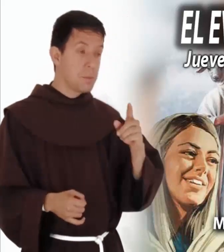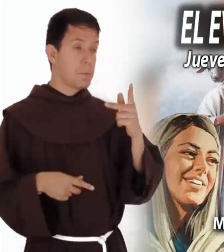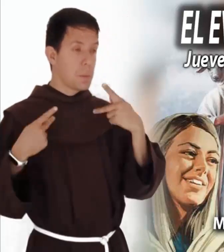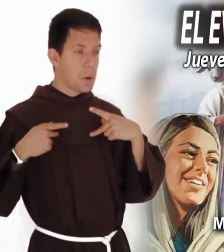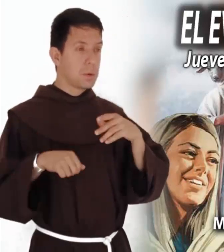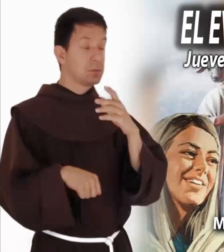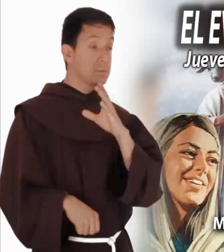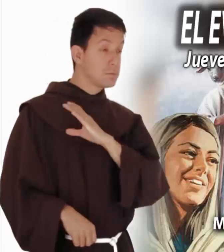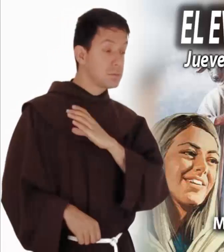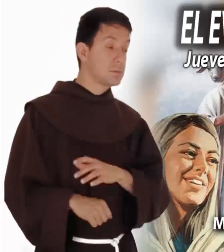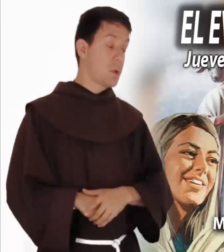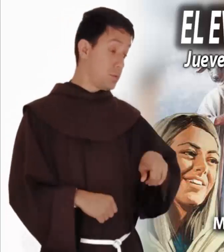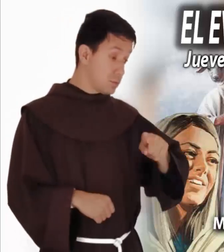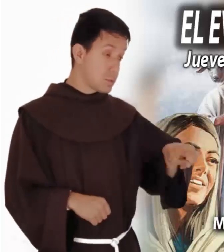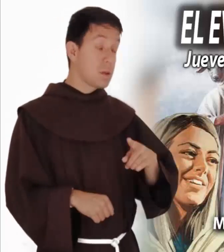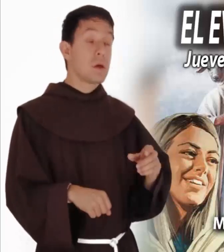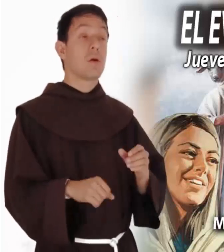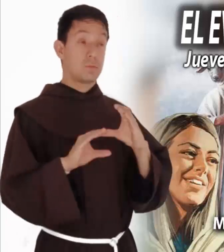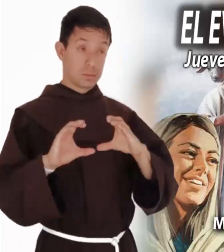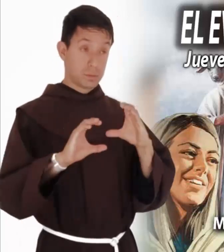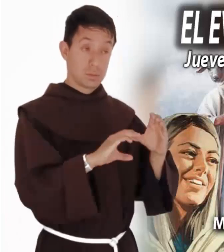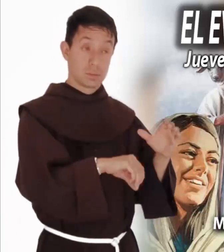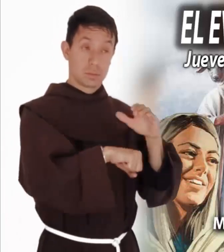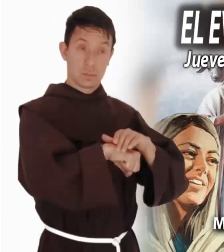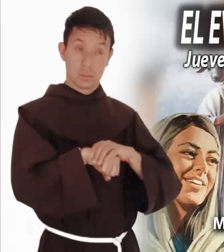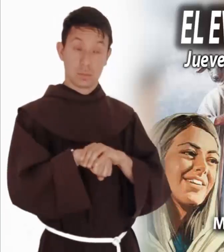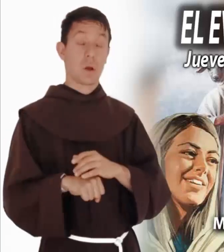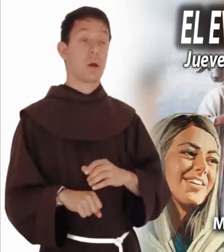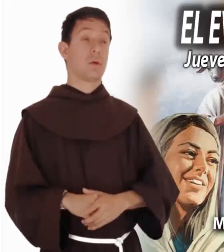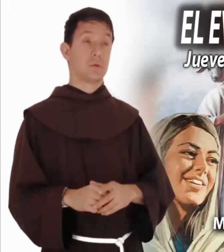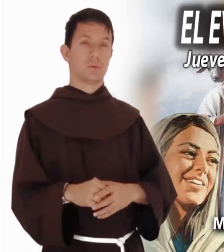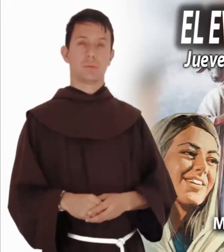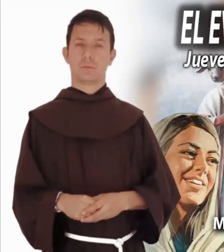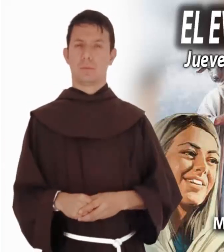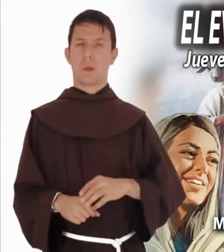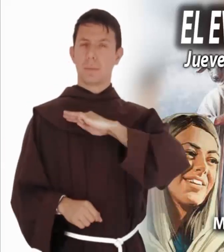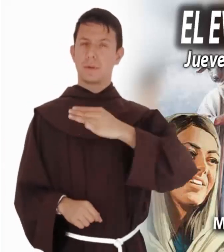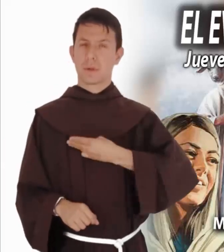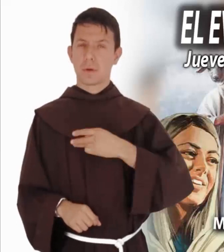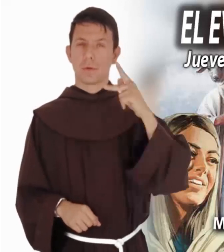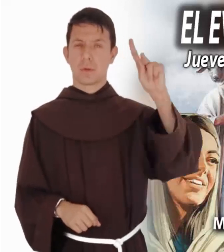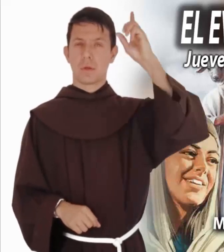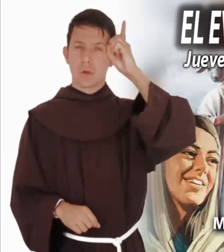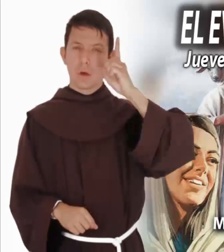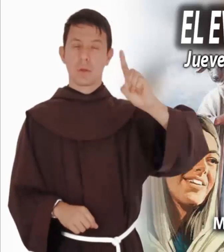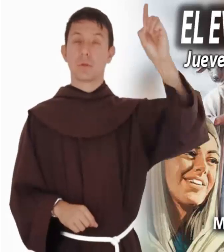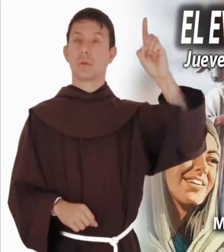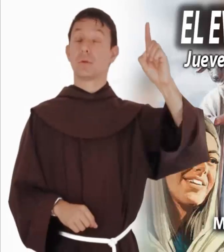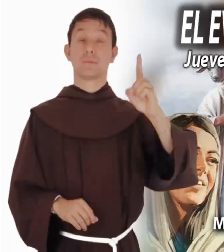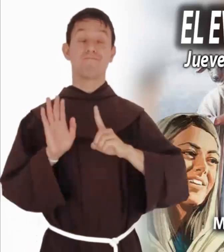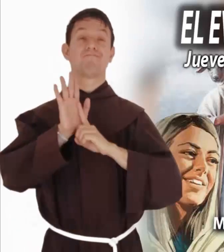con malas compañías, que cuiden sus amistades. Pero es que la misericordia de Dios se hace